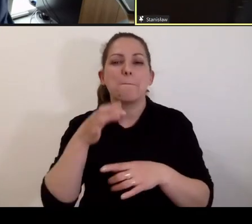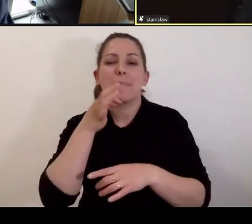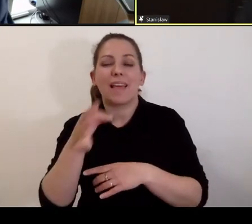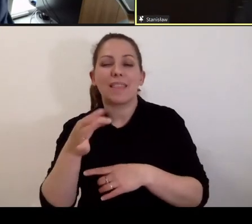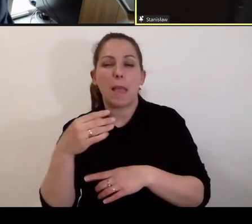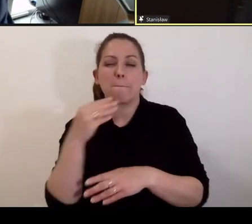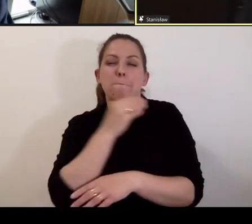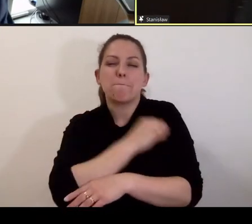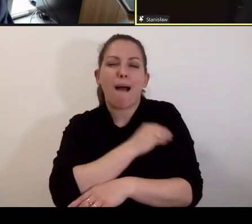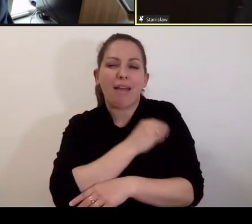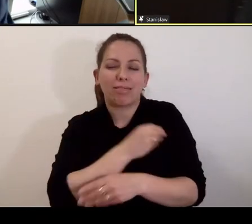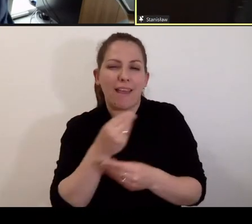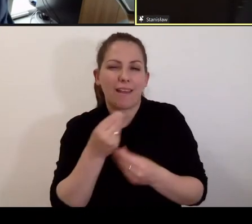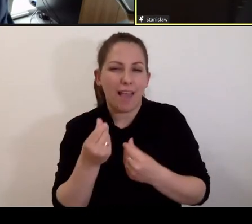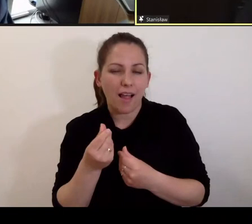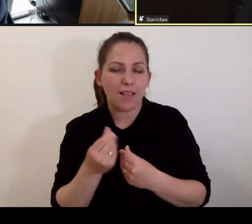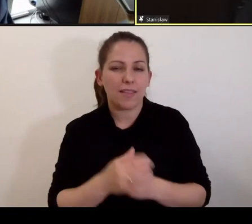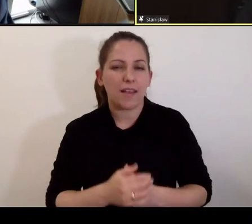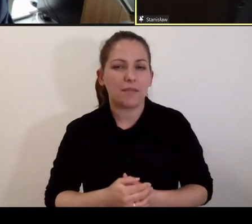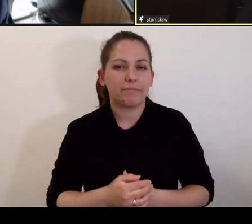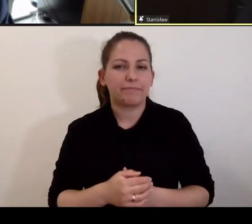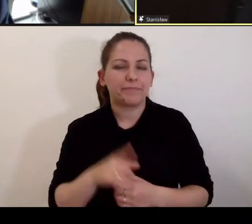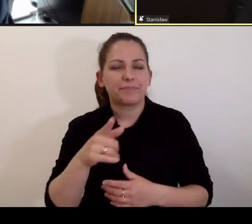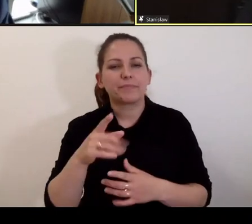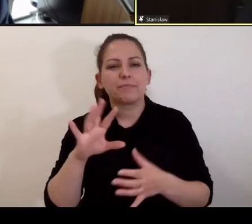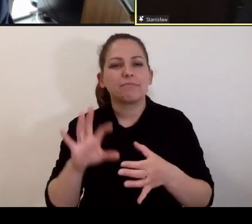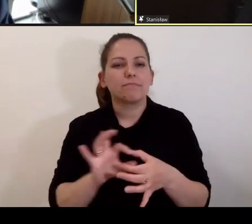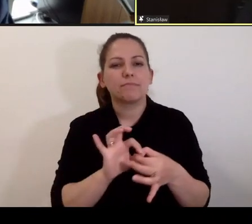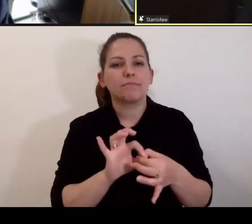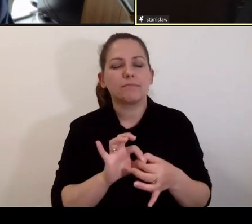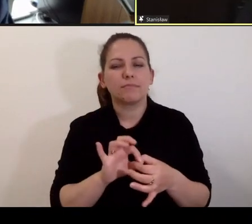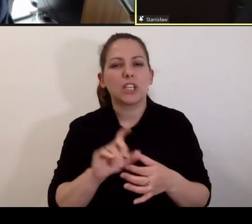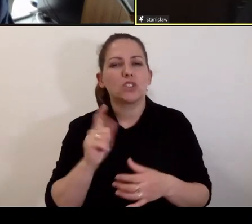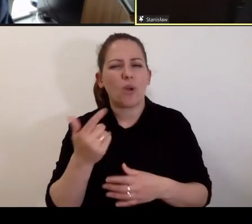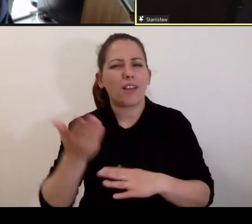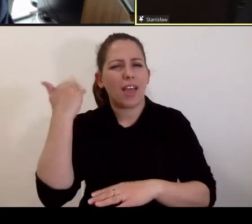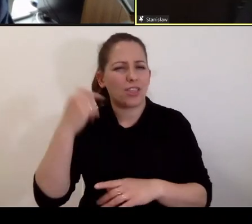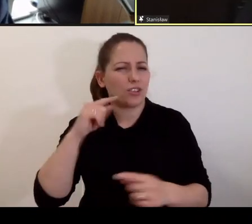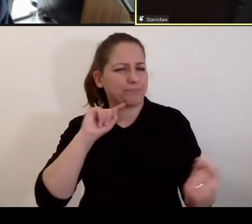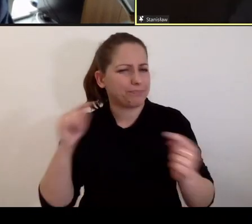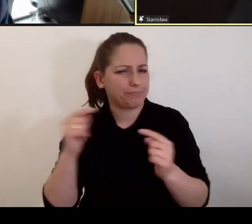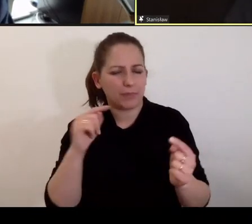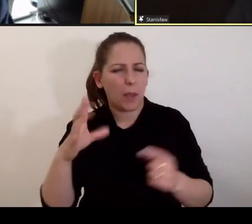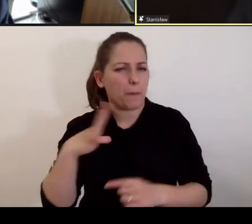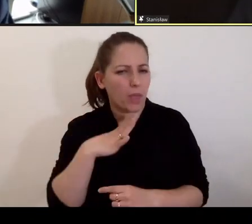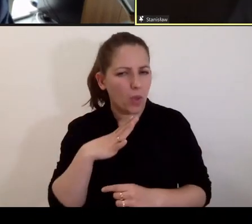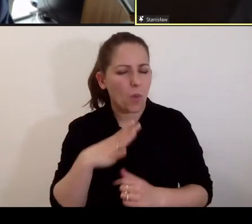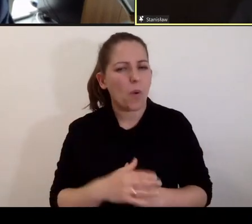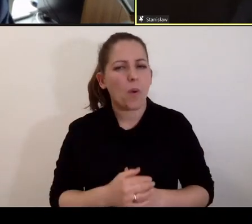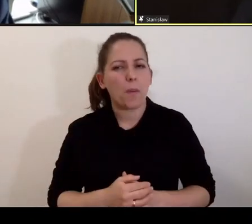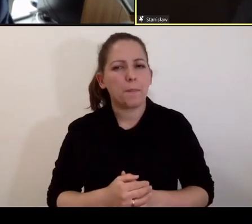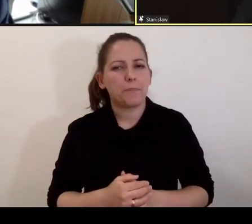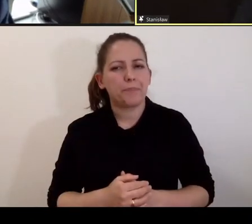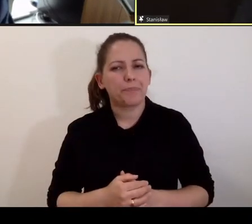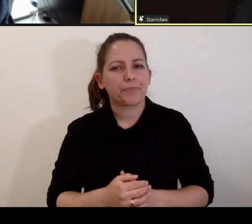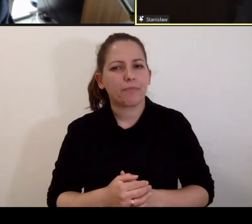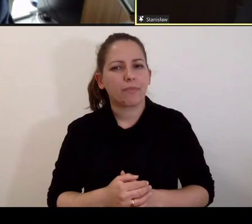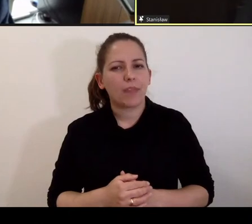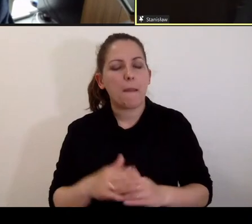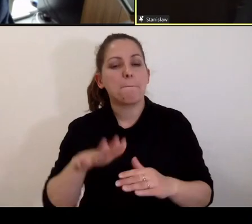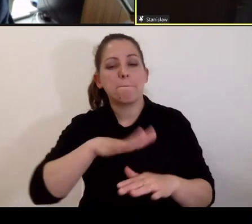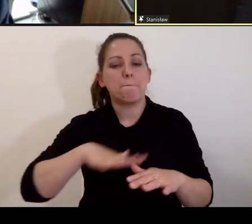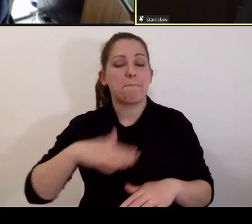wiązałoby się z czymś, o czym też kiedyś rozmawialiśmy, a co na gruncie